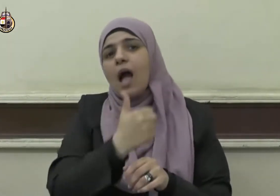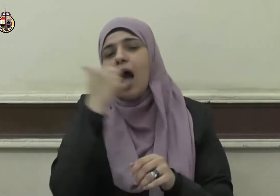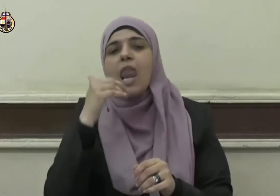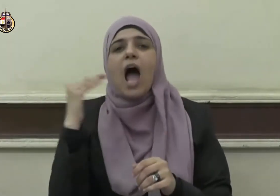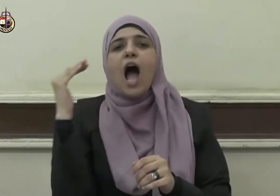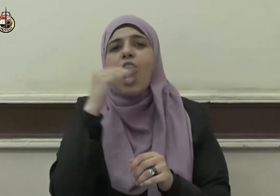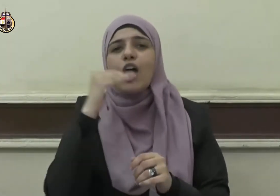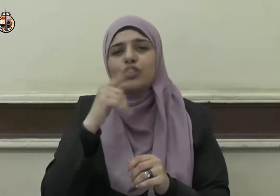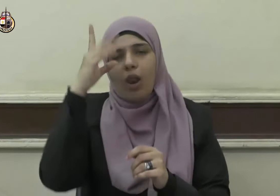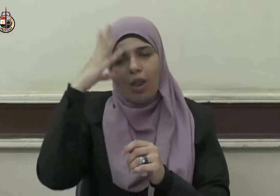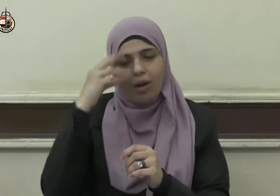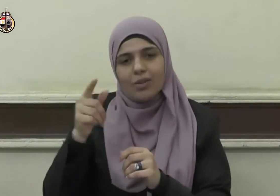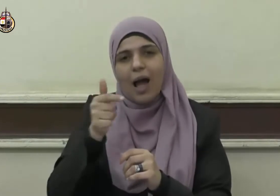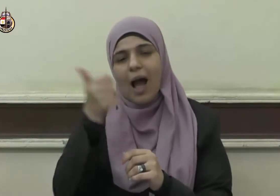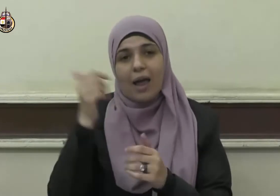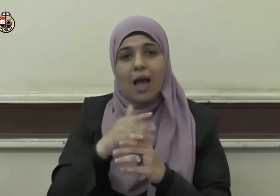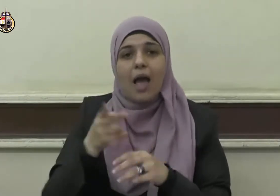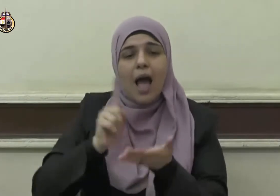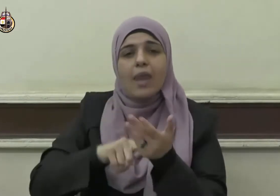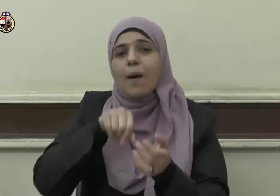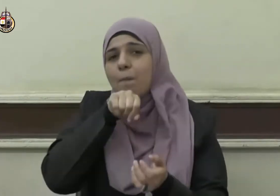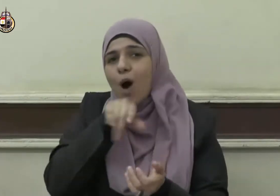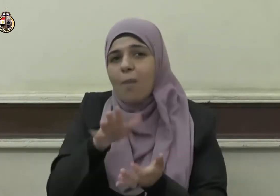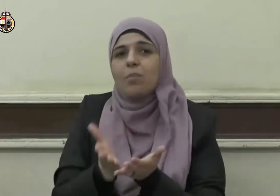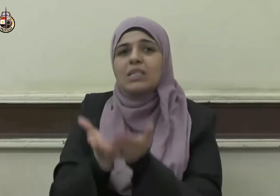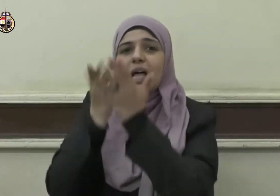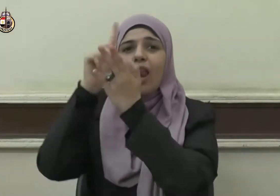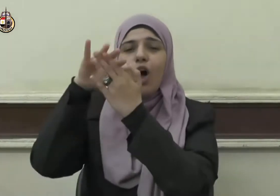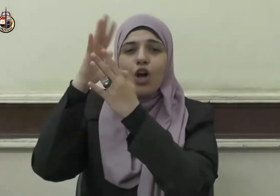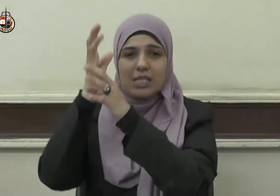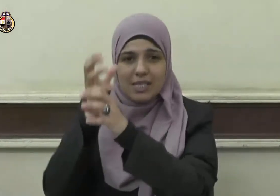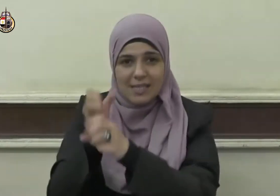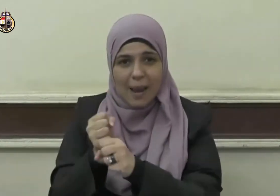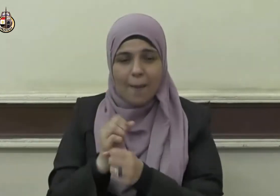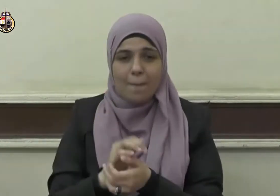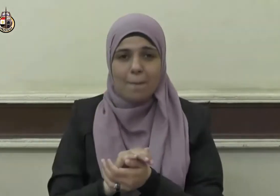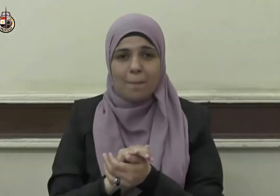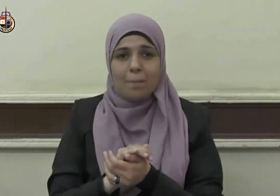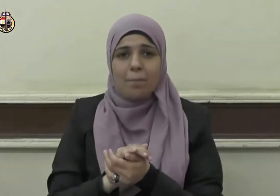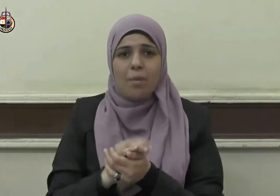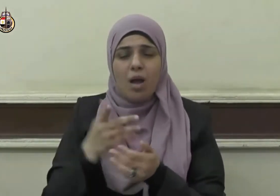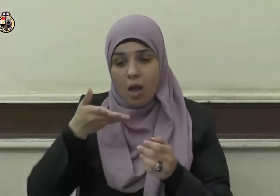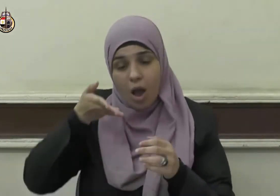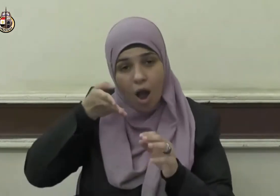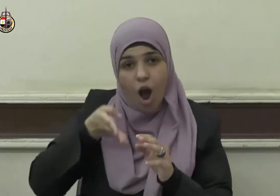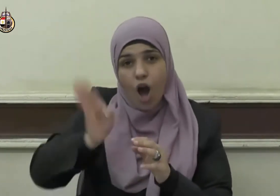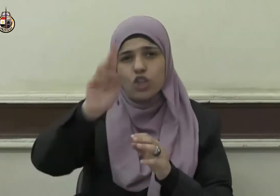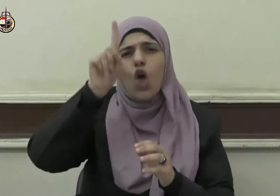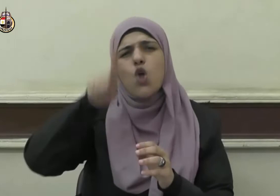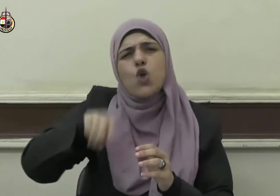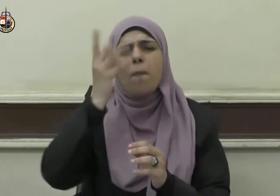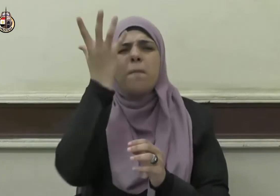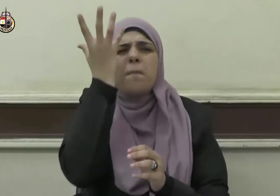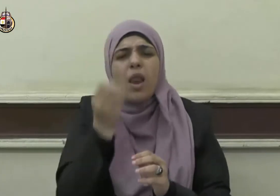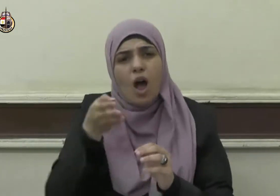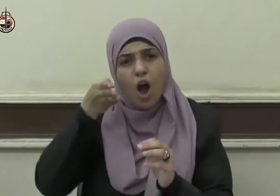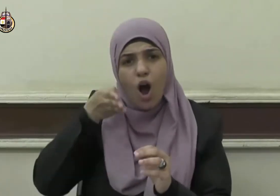الله عنها أن رسول الله صلى الله عليه وسلم خرج ذات ليلة من جوف